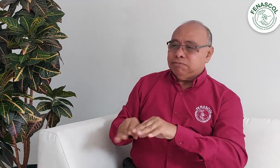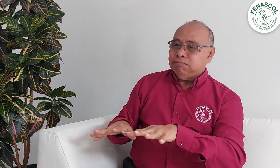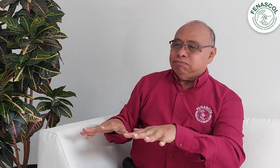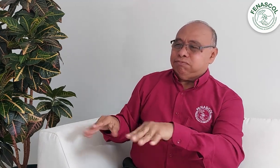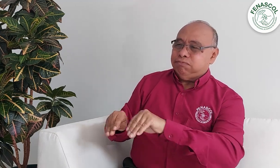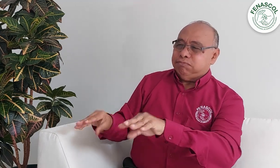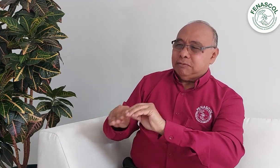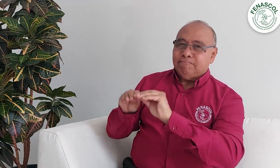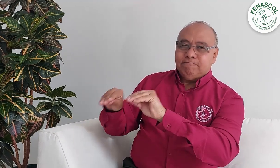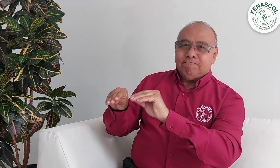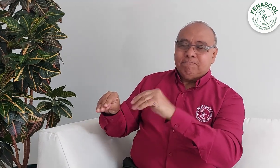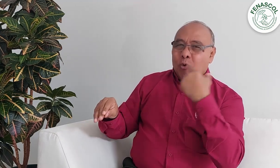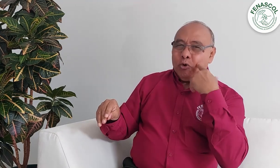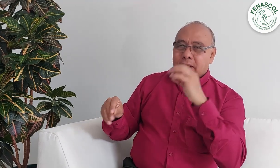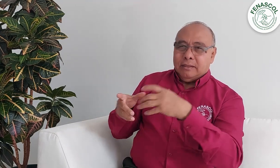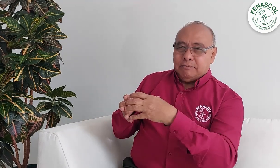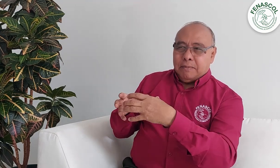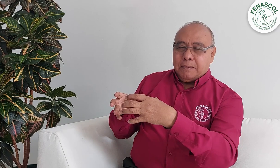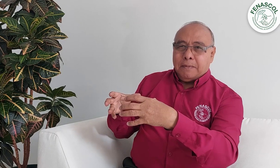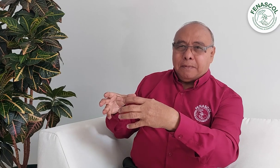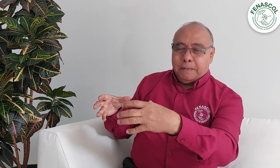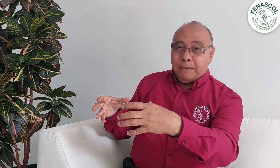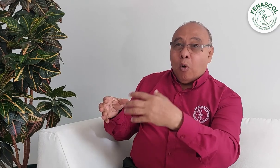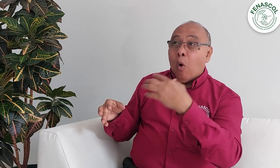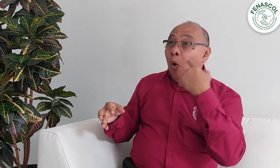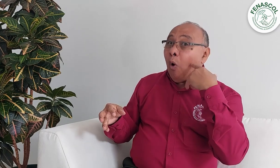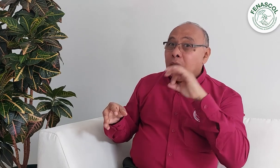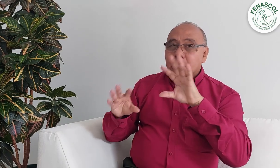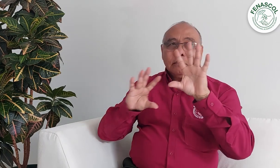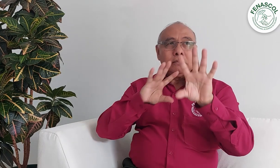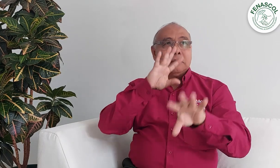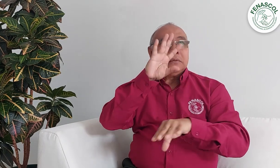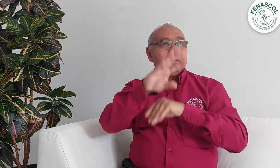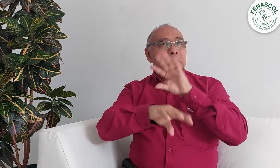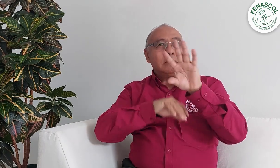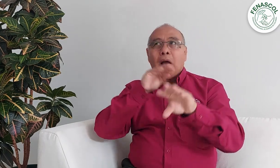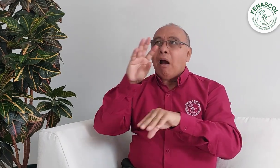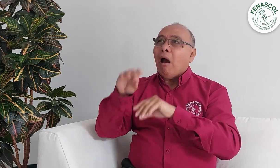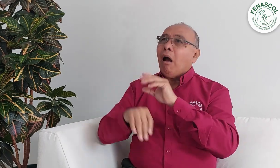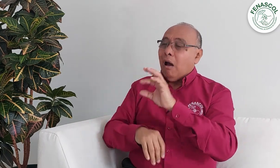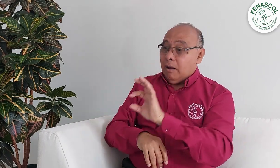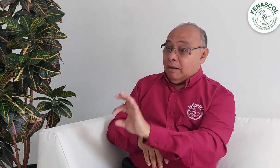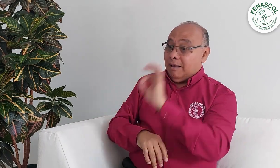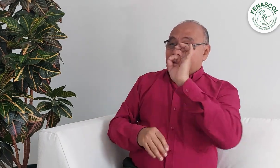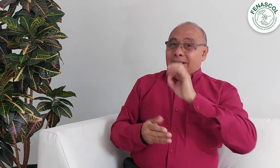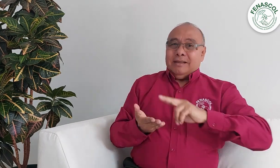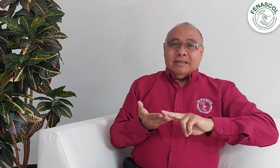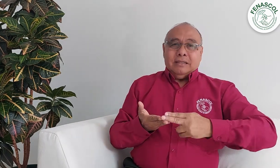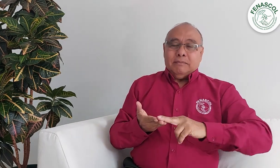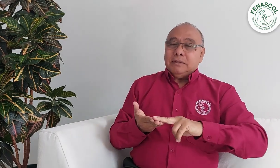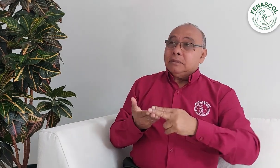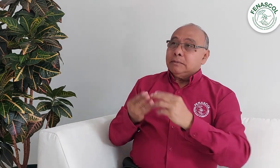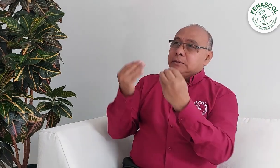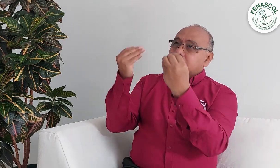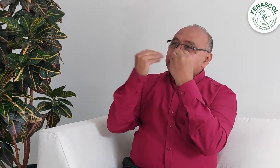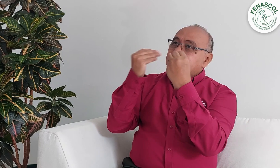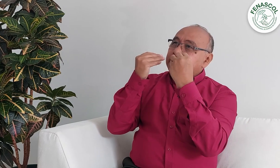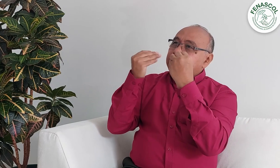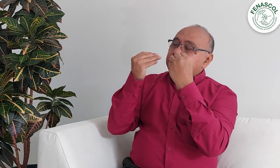comunidad oyente, de los cuales algunos siguen la profesión de intérpretes, brindando servicios de calidad. Por